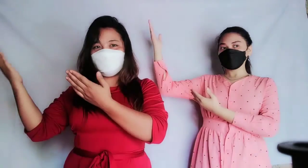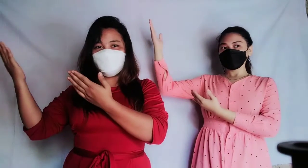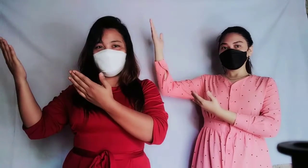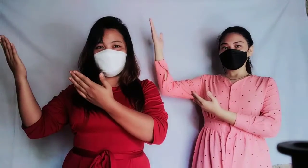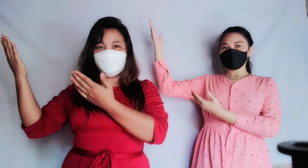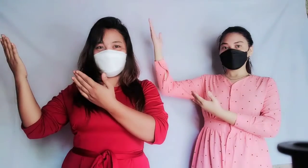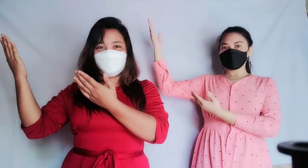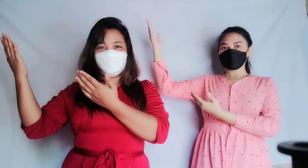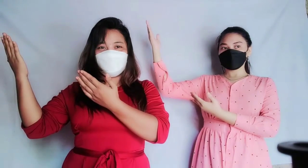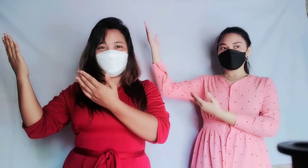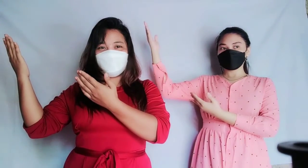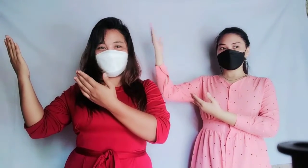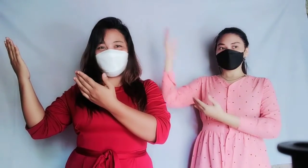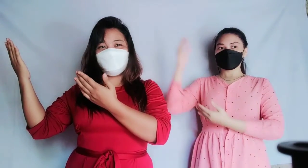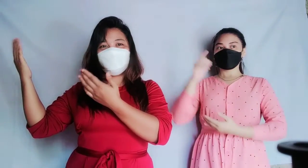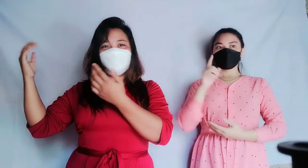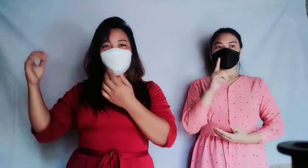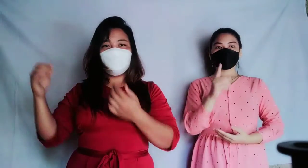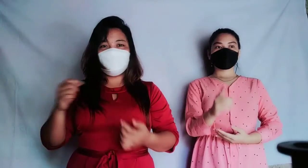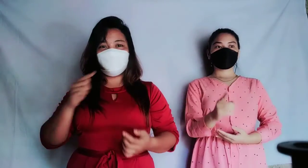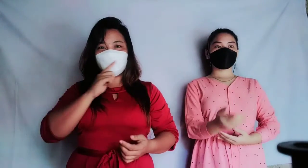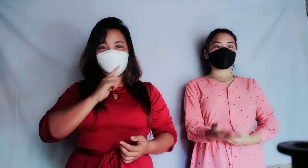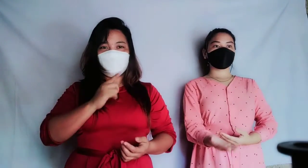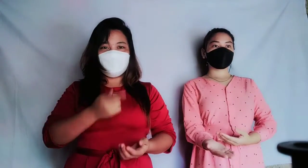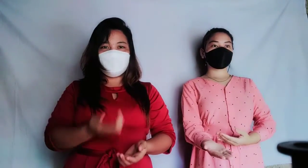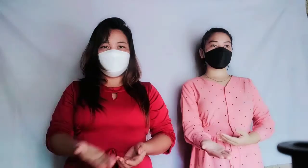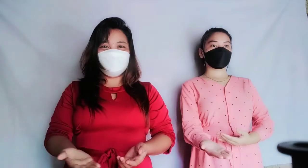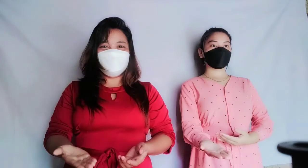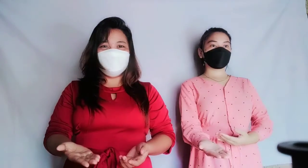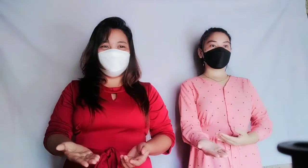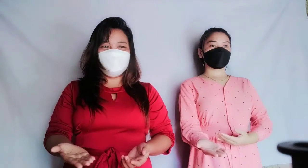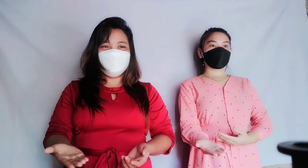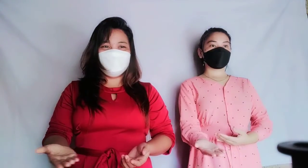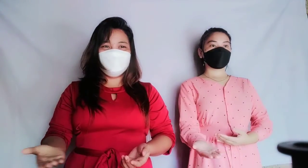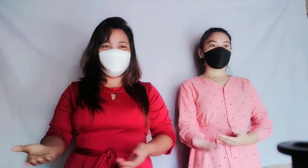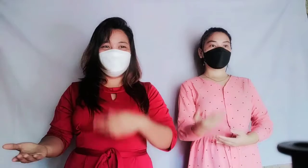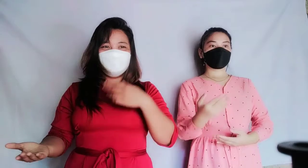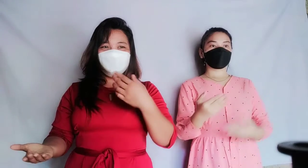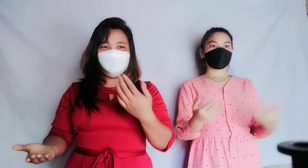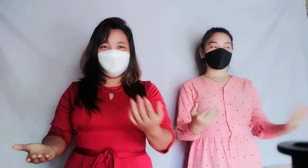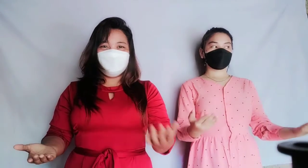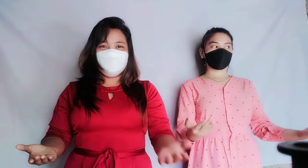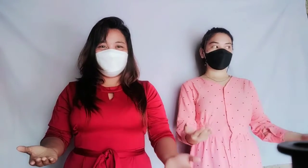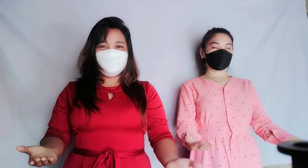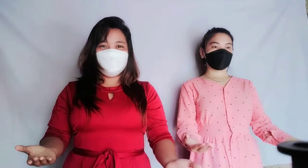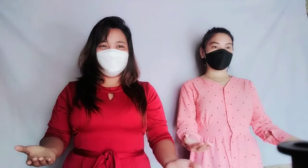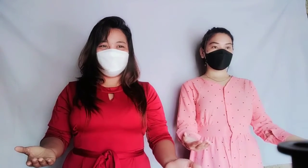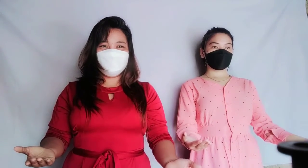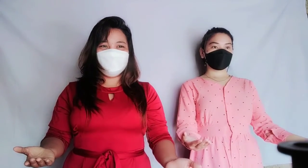Panginoon, slash hirito hanggang kami.